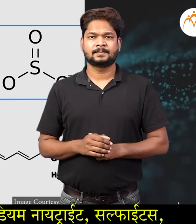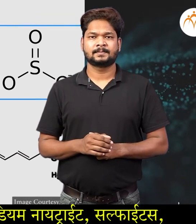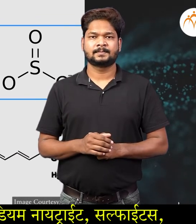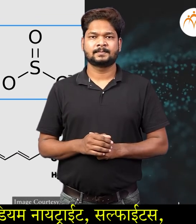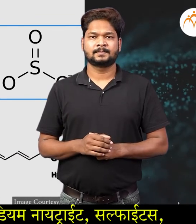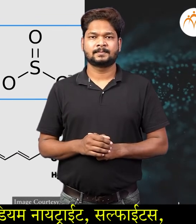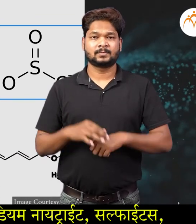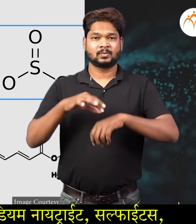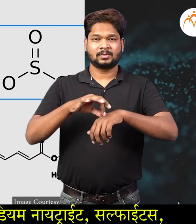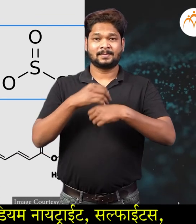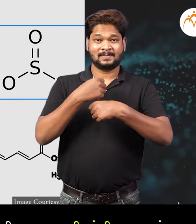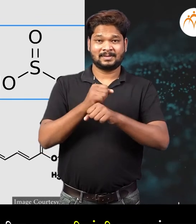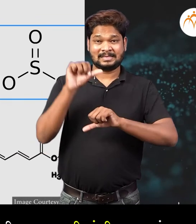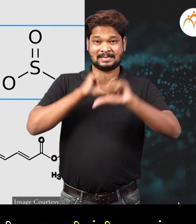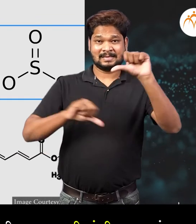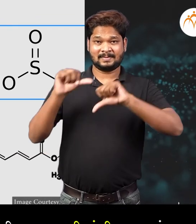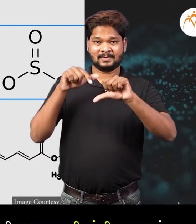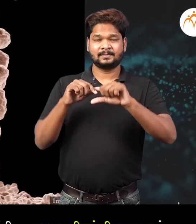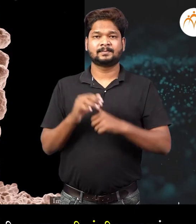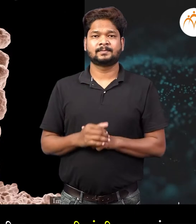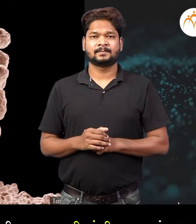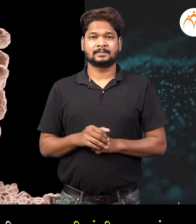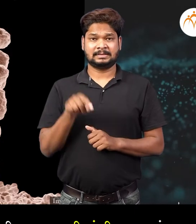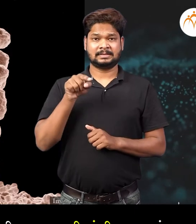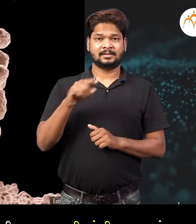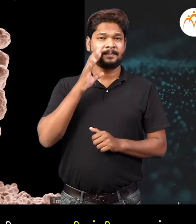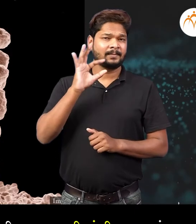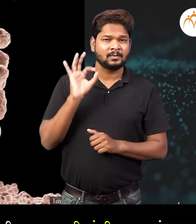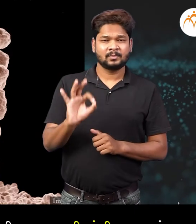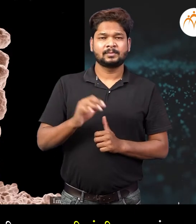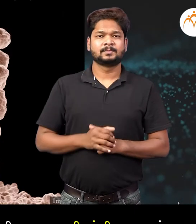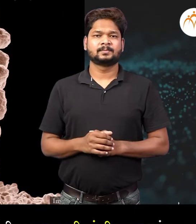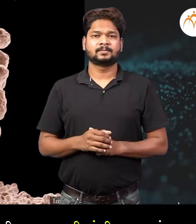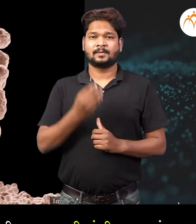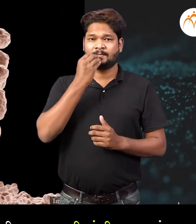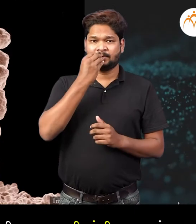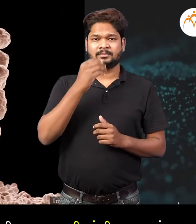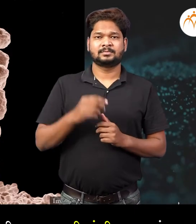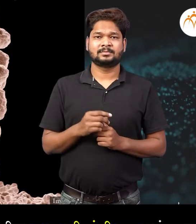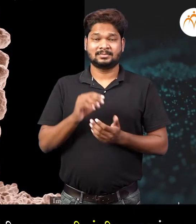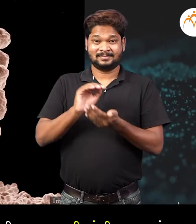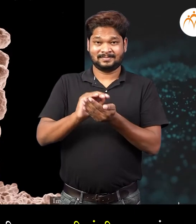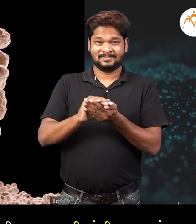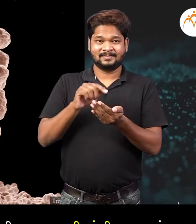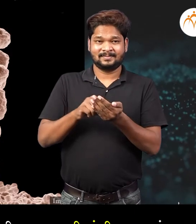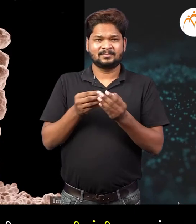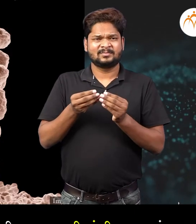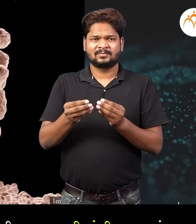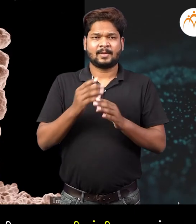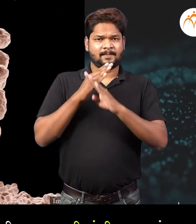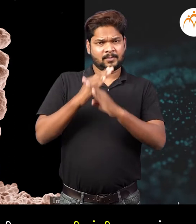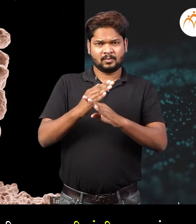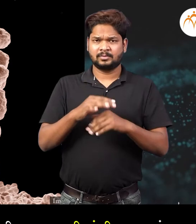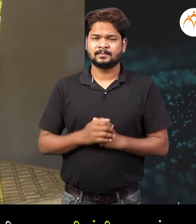परिरक्षके ही सर्व परिरक्षके मूल तहा सर्व अन्न पदार्थातिल सुख्षम जिवांची वाड थम्बावतात